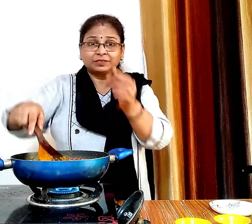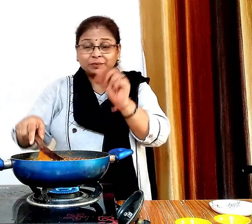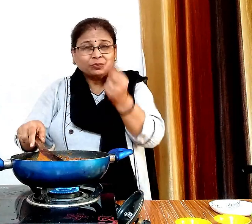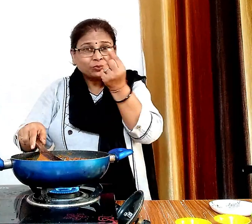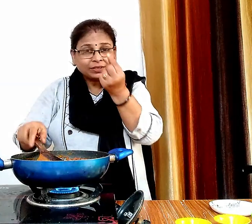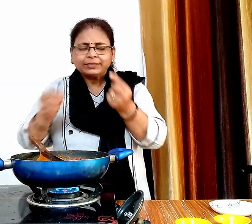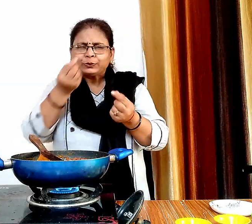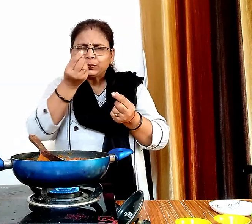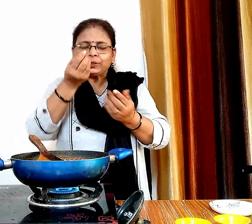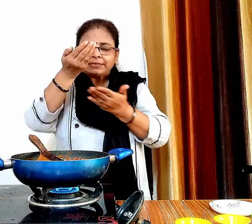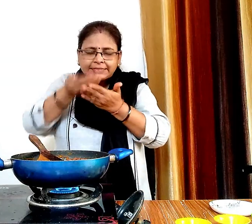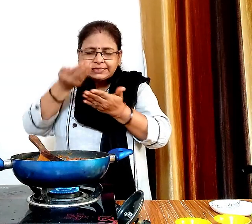और थोड़ा मेश कर लेंगे